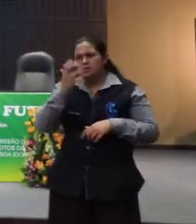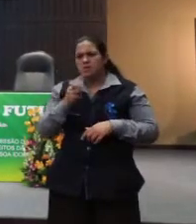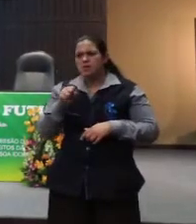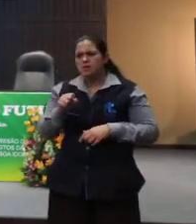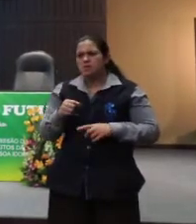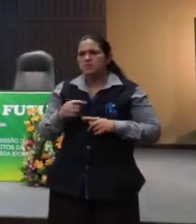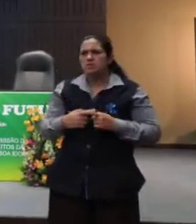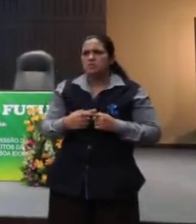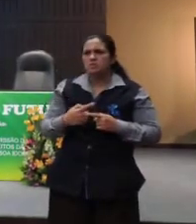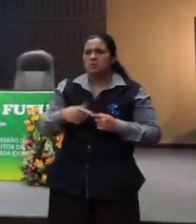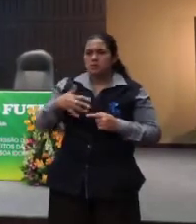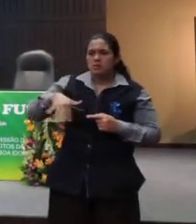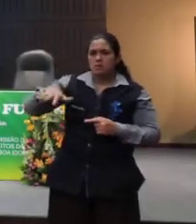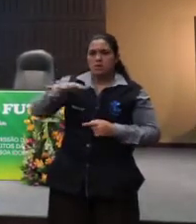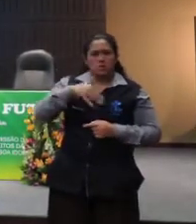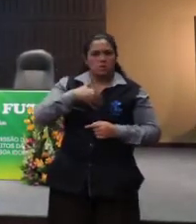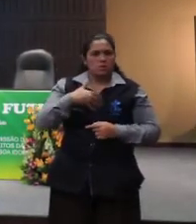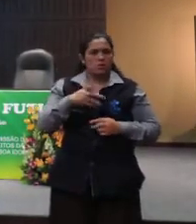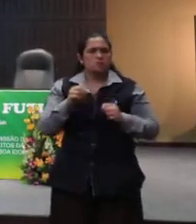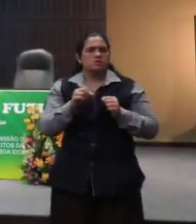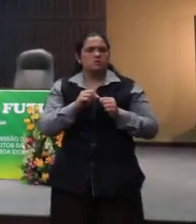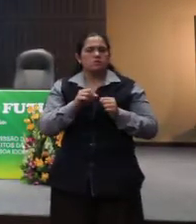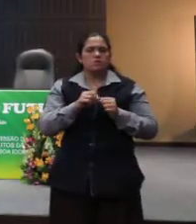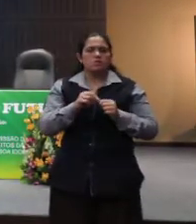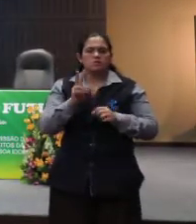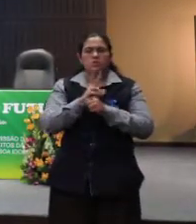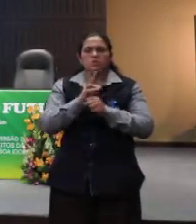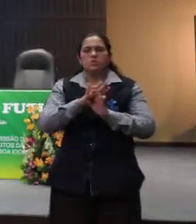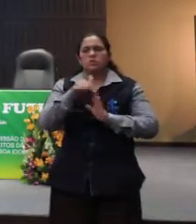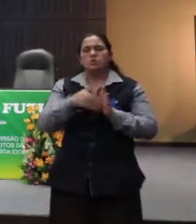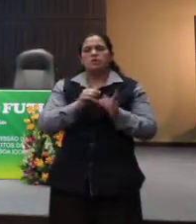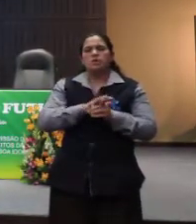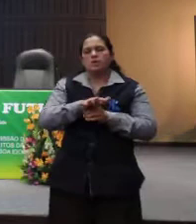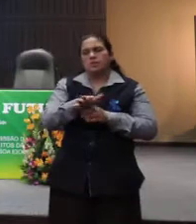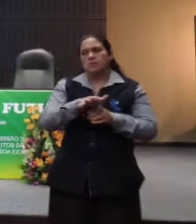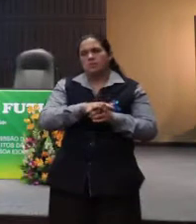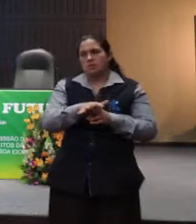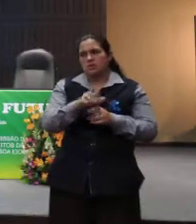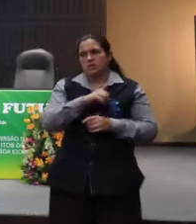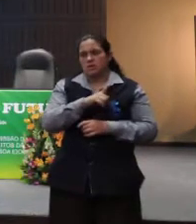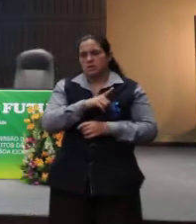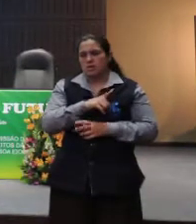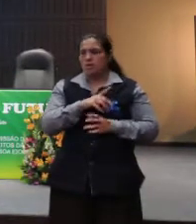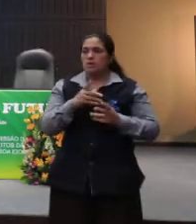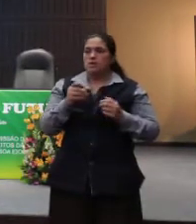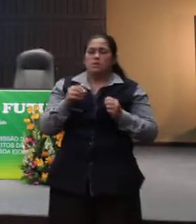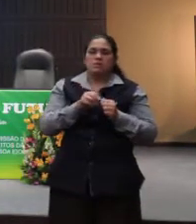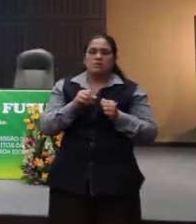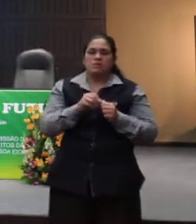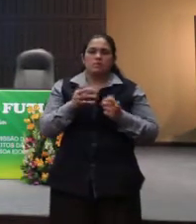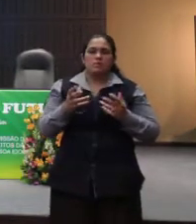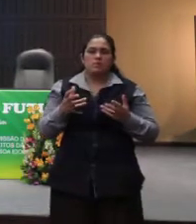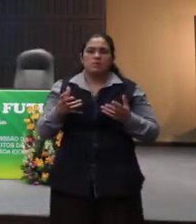sério, porque nós somos os recebedores das demandas e queremos resolver com muita